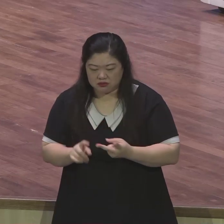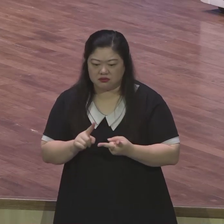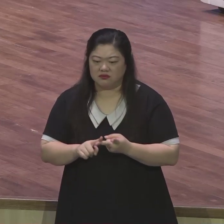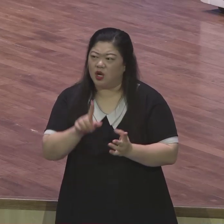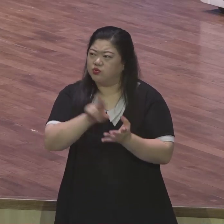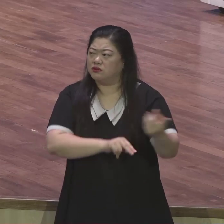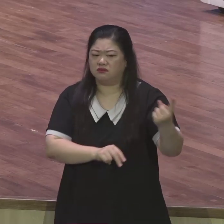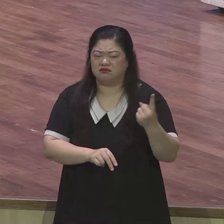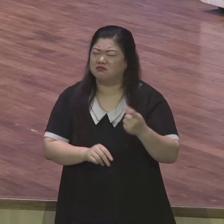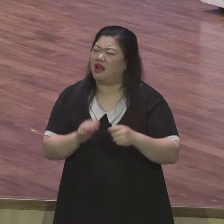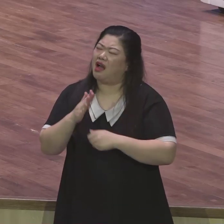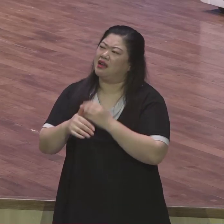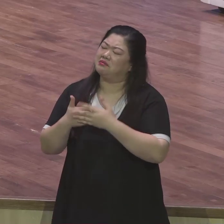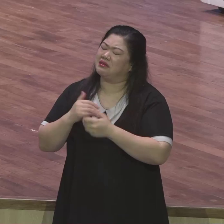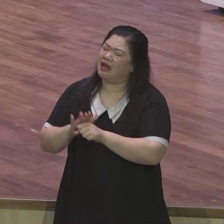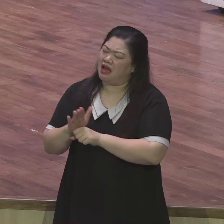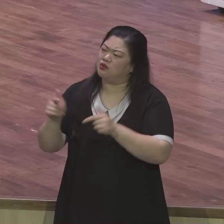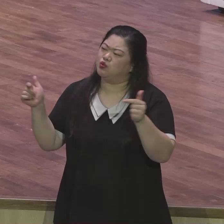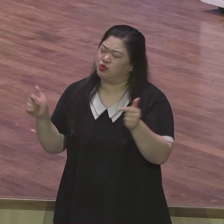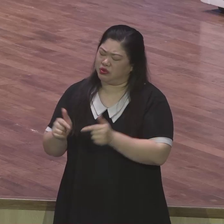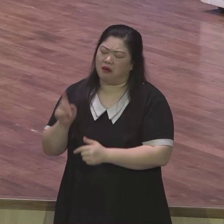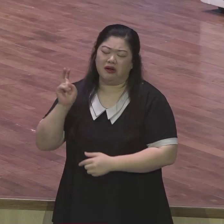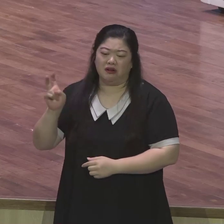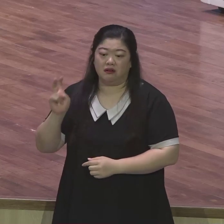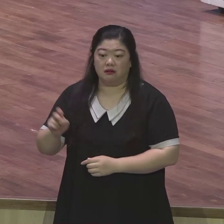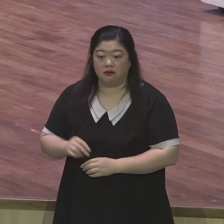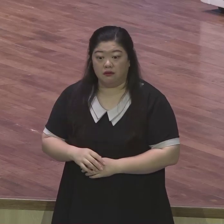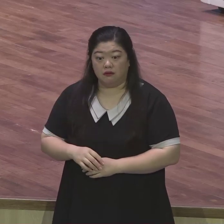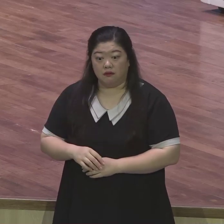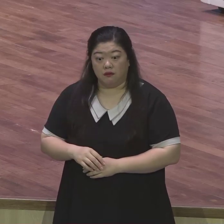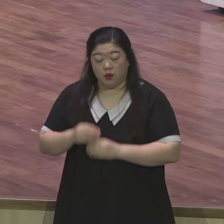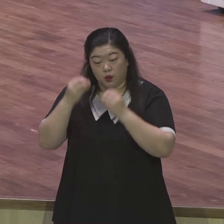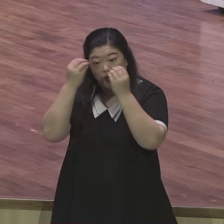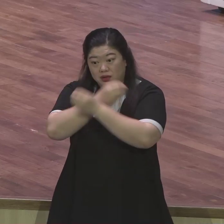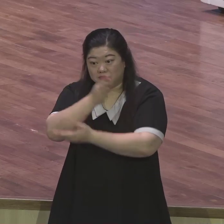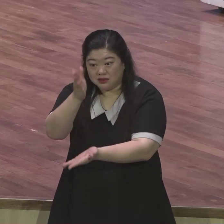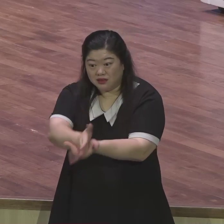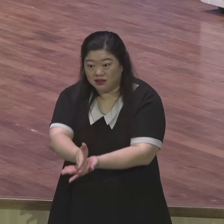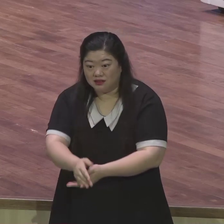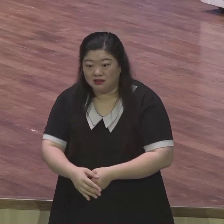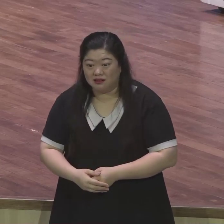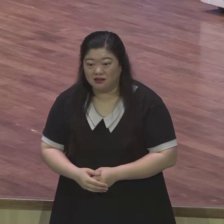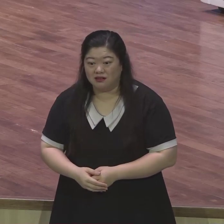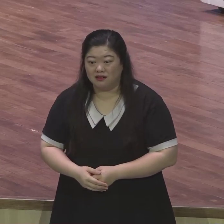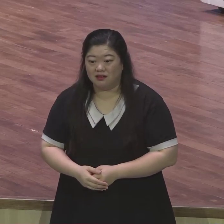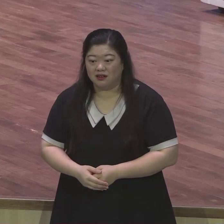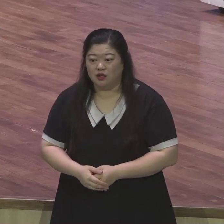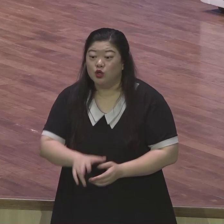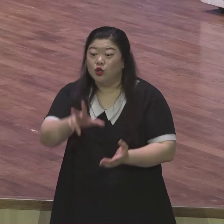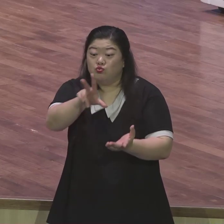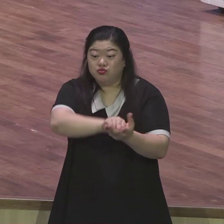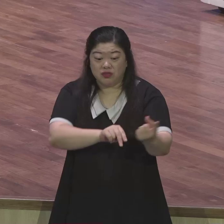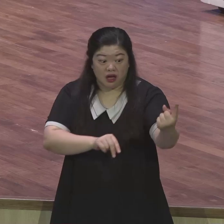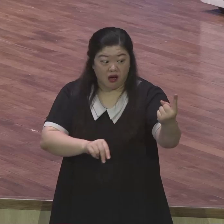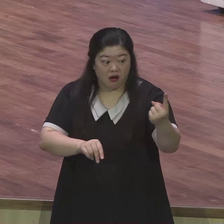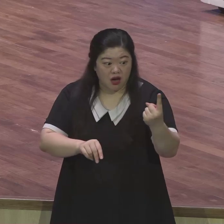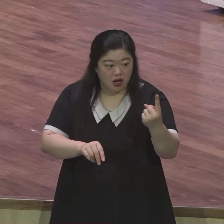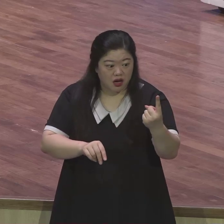기억하시기 바랍니다 내가 뭘 잘못한다고 해서 내 신분이 취소되지 않습니다 오히려 문제 앞에 하나님 바라볼 때 연약할 때